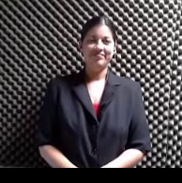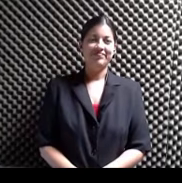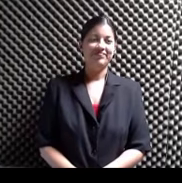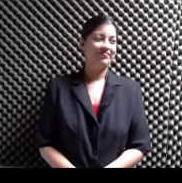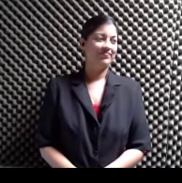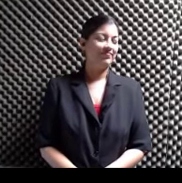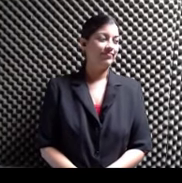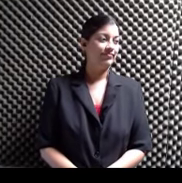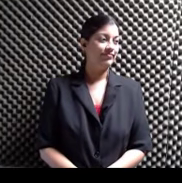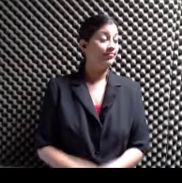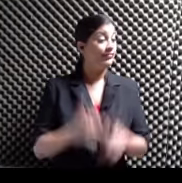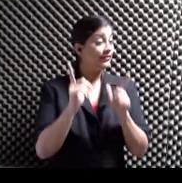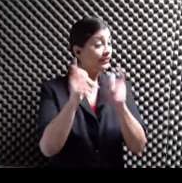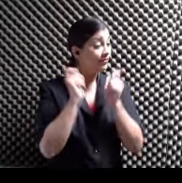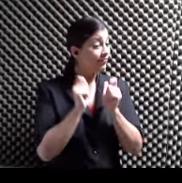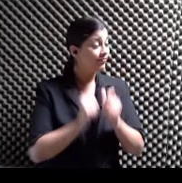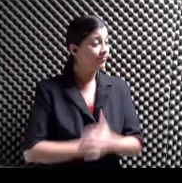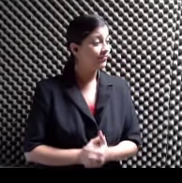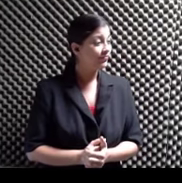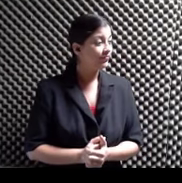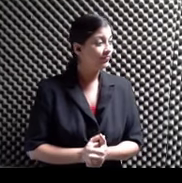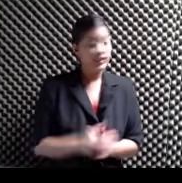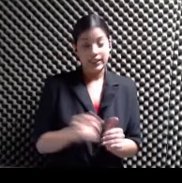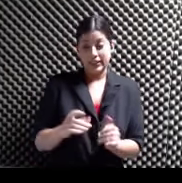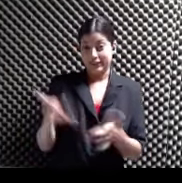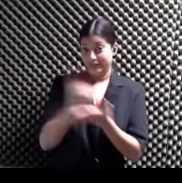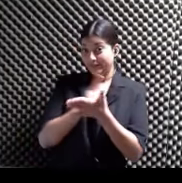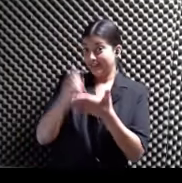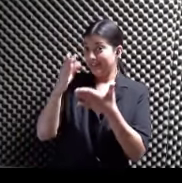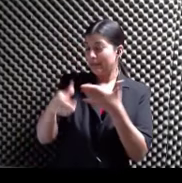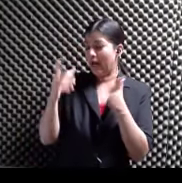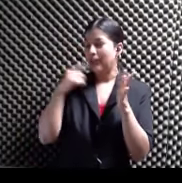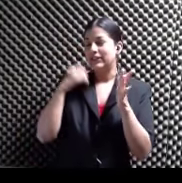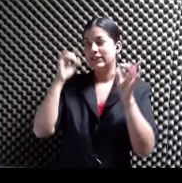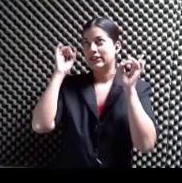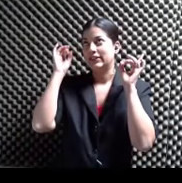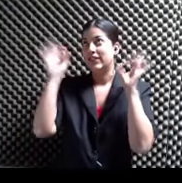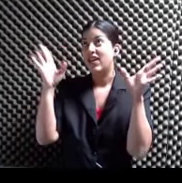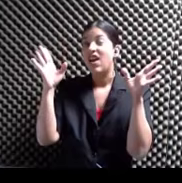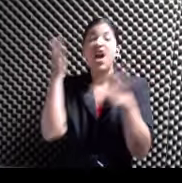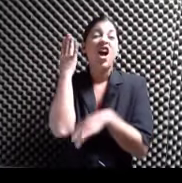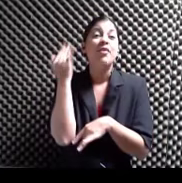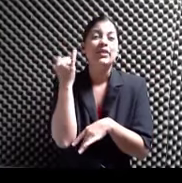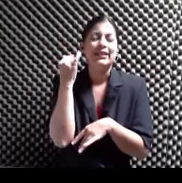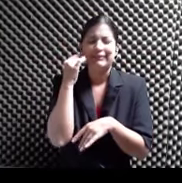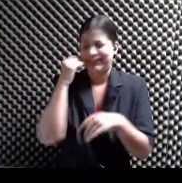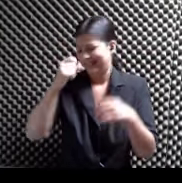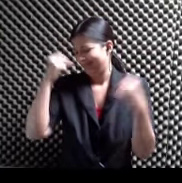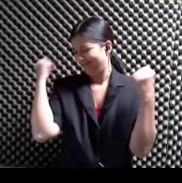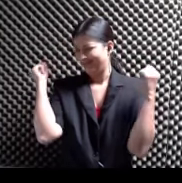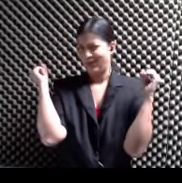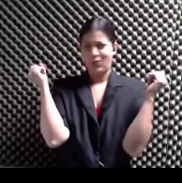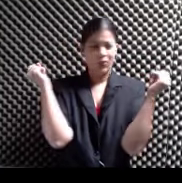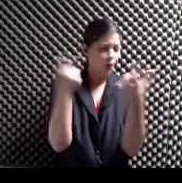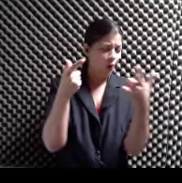Rapidito Dímelo Este fin de semana Está terrible Terrible Terrible Porque hay de todo Un poco Hay que escoger O sea